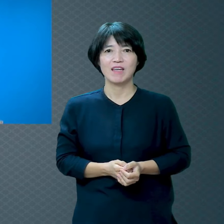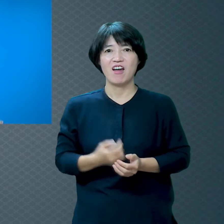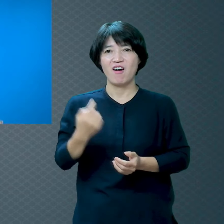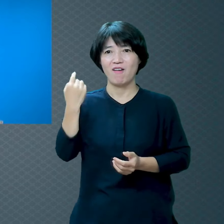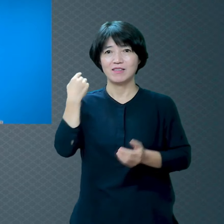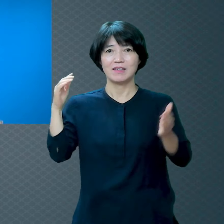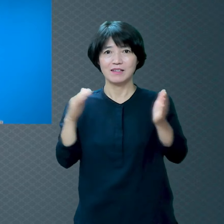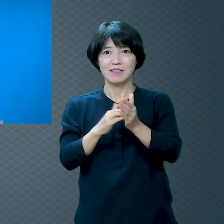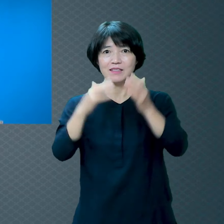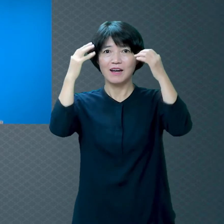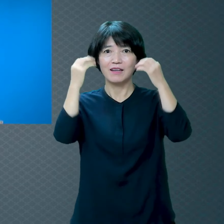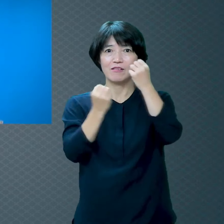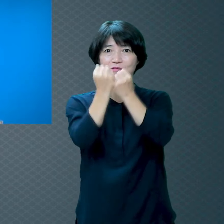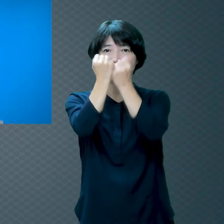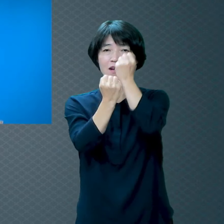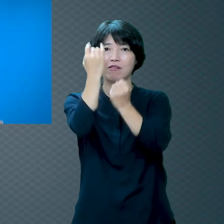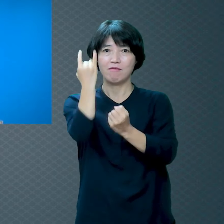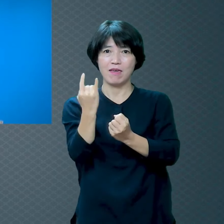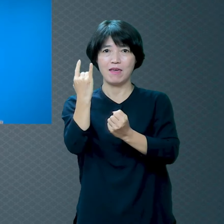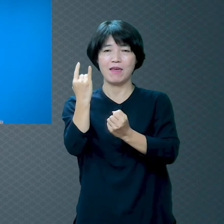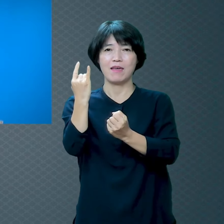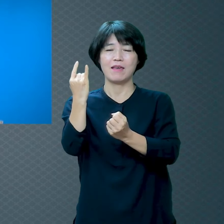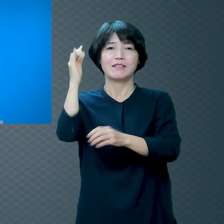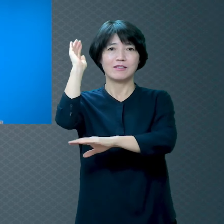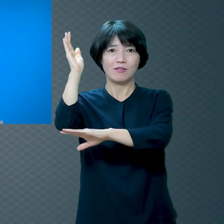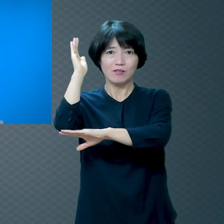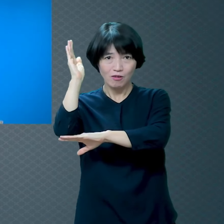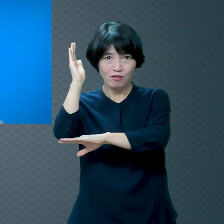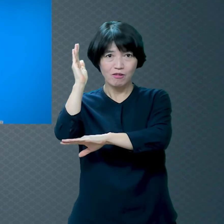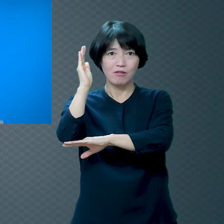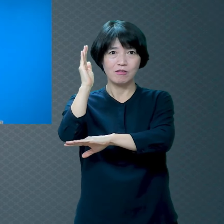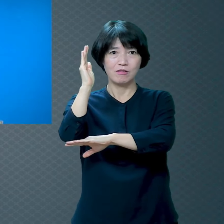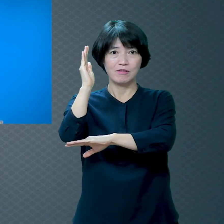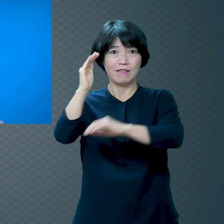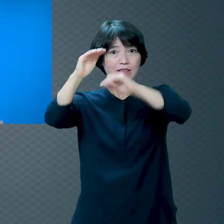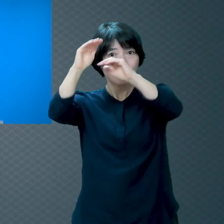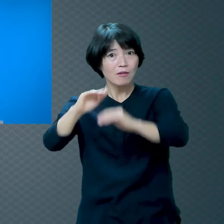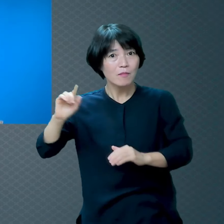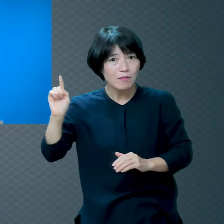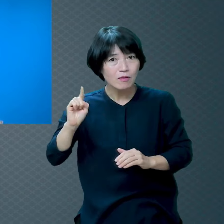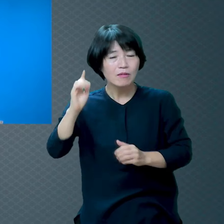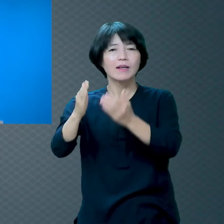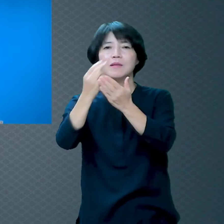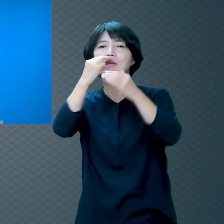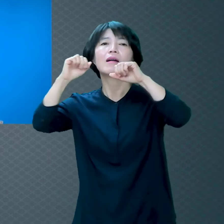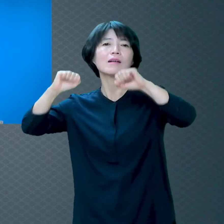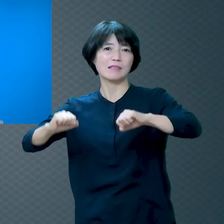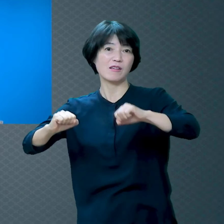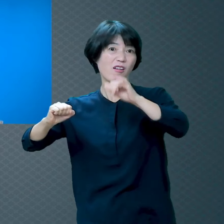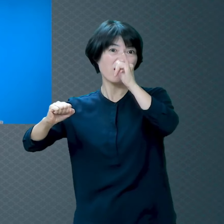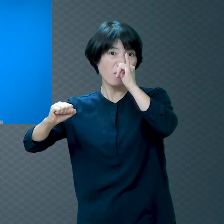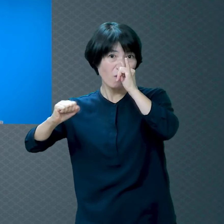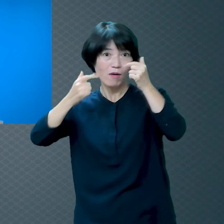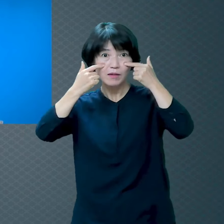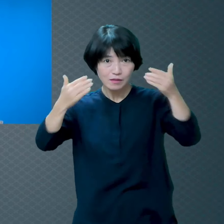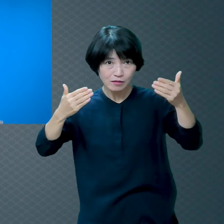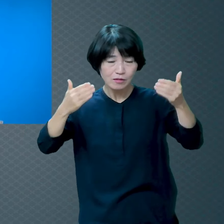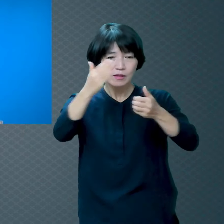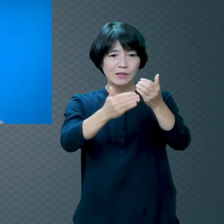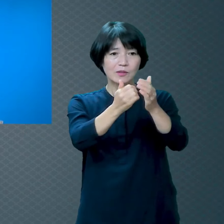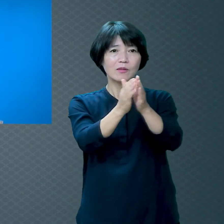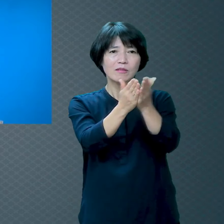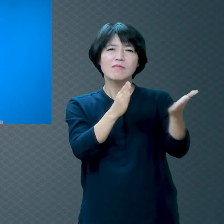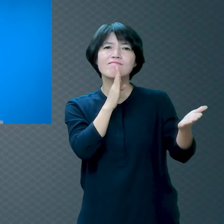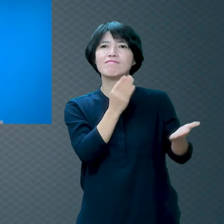하나님이 살아계시고 성경이 사실이고 영원한